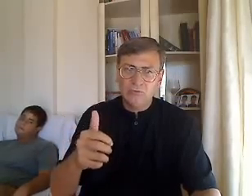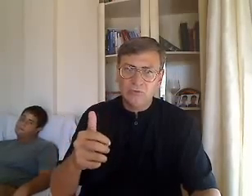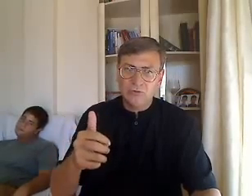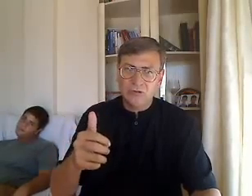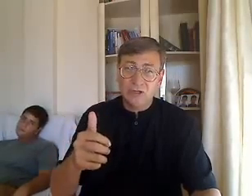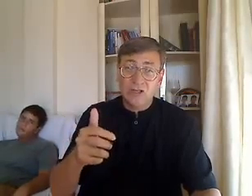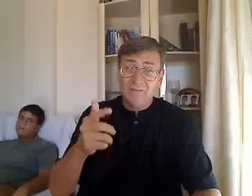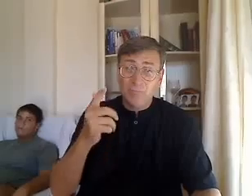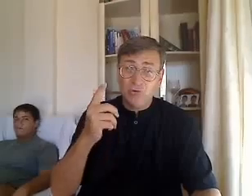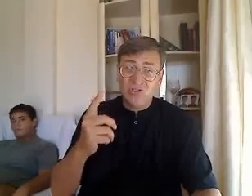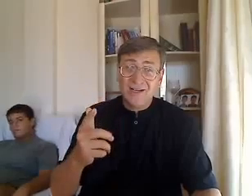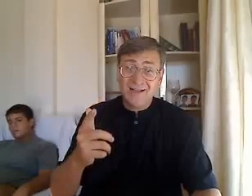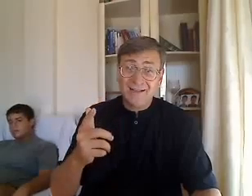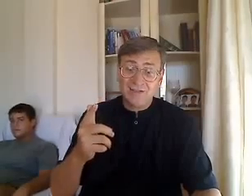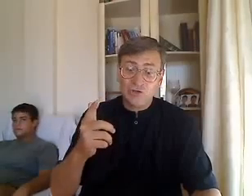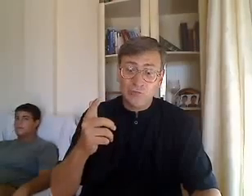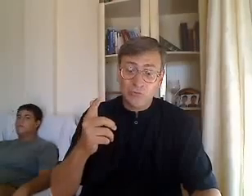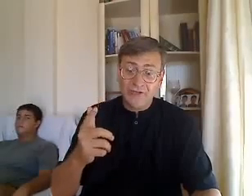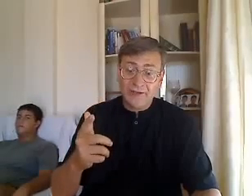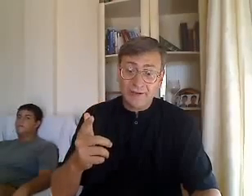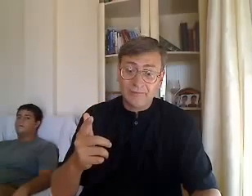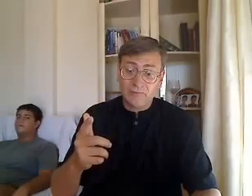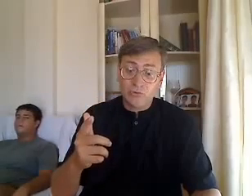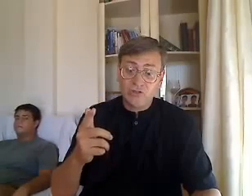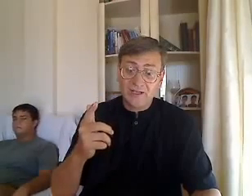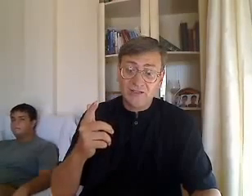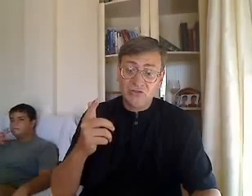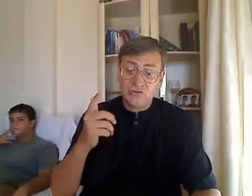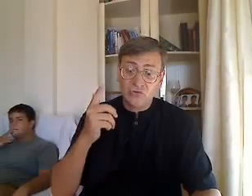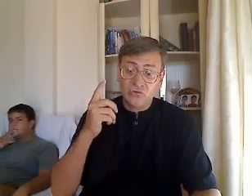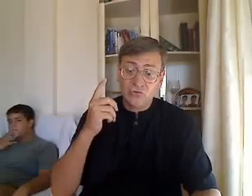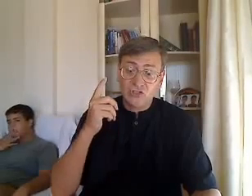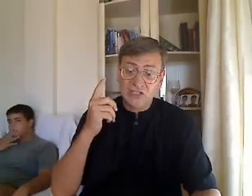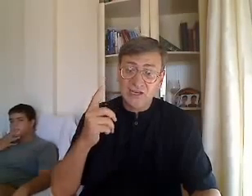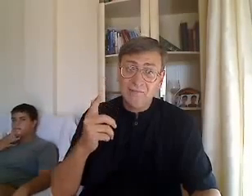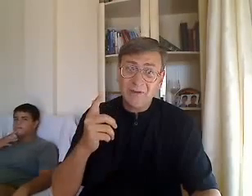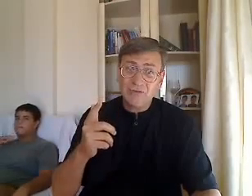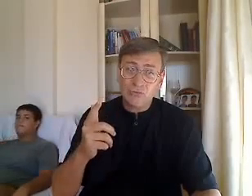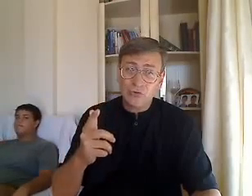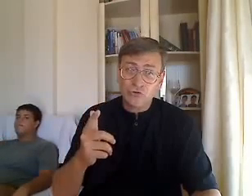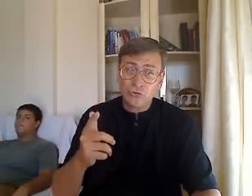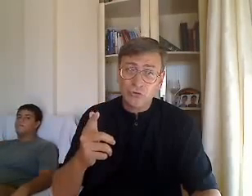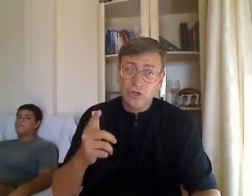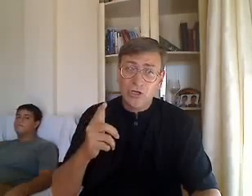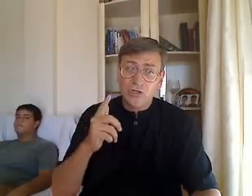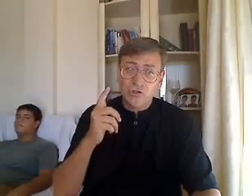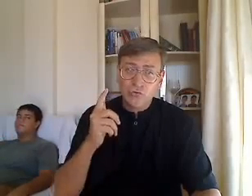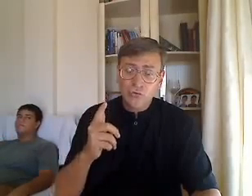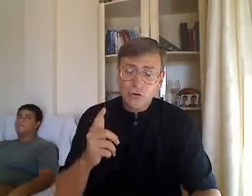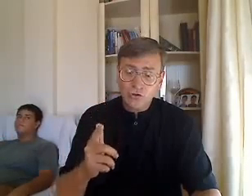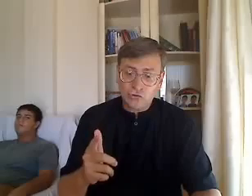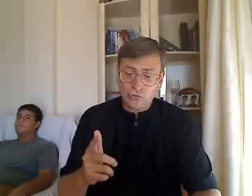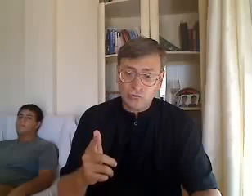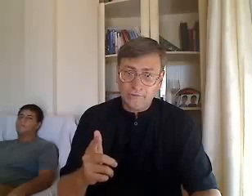uno. Buscat su poder, buscat siempre su rostro. Su rostro